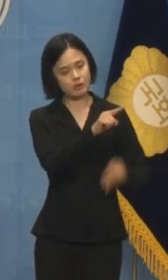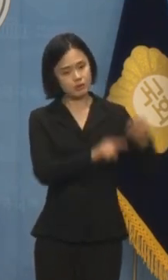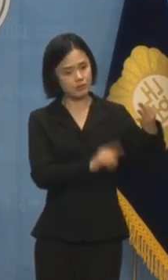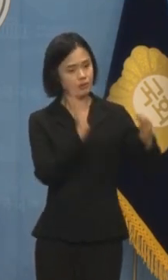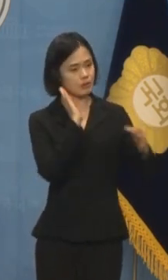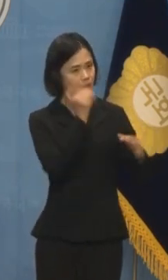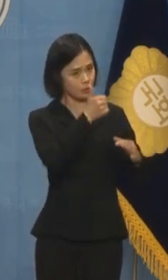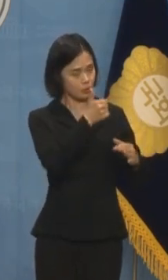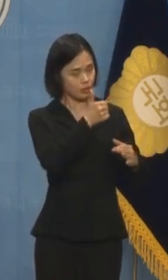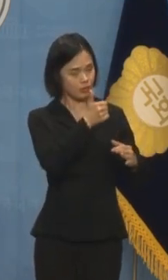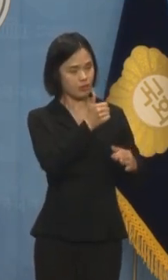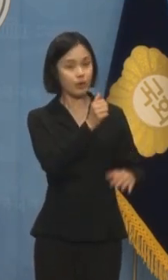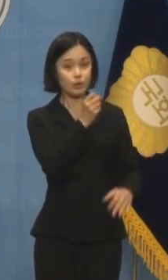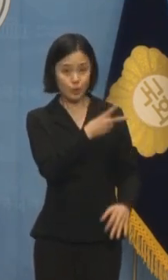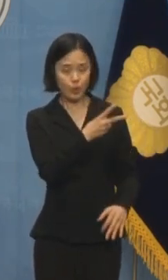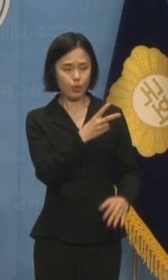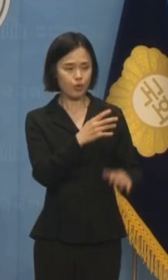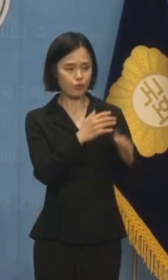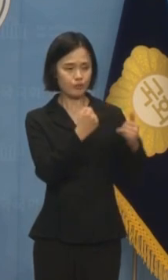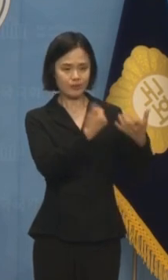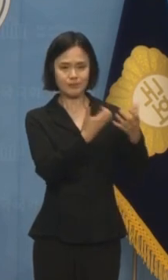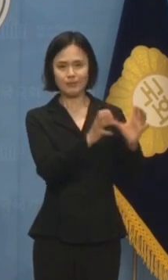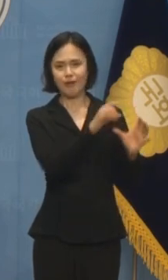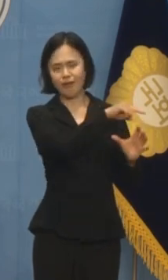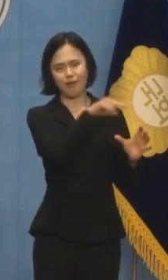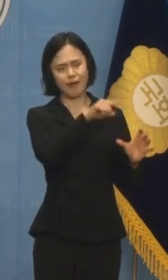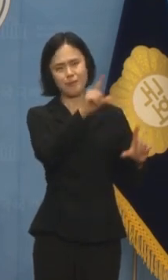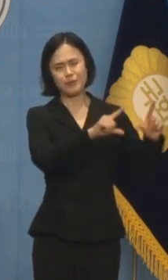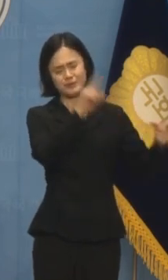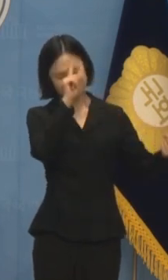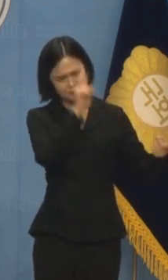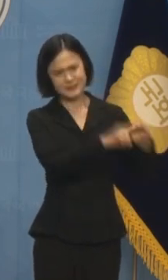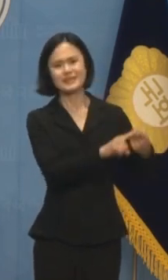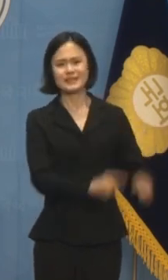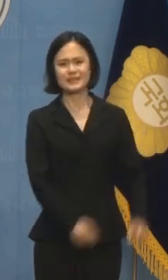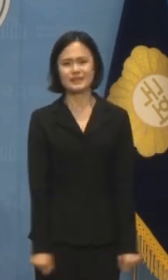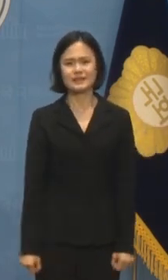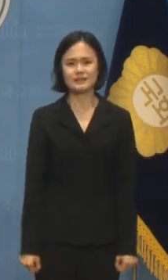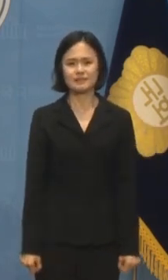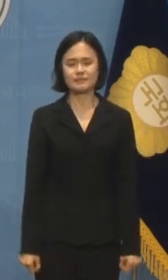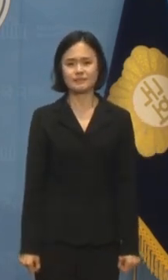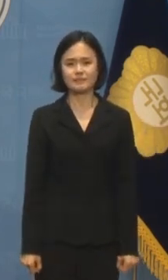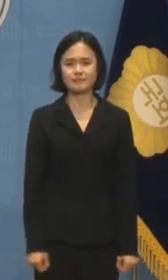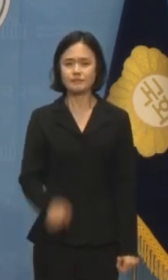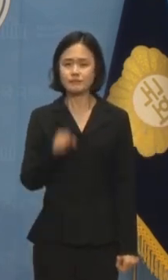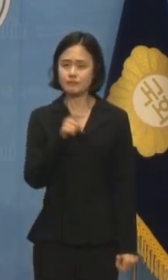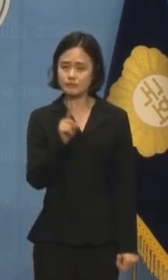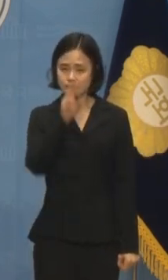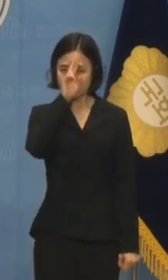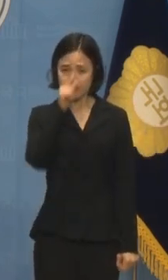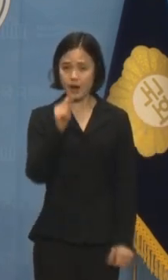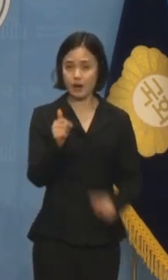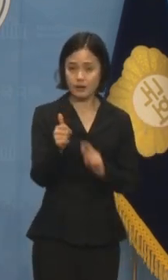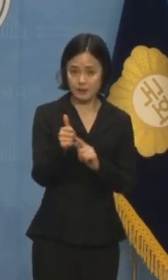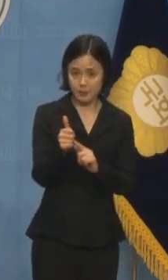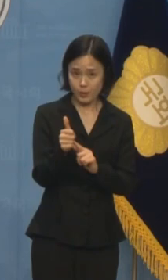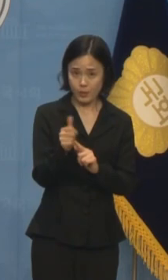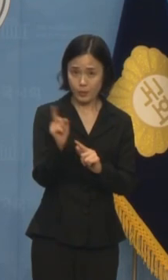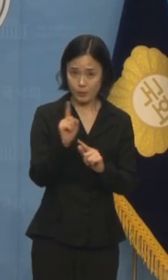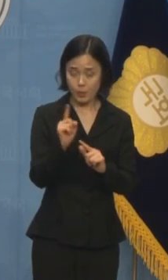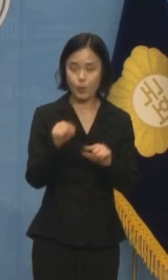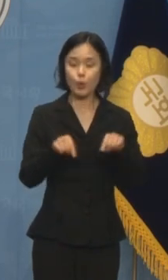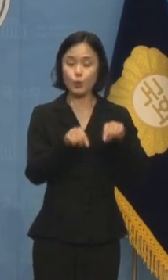특히 박정훈 의원은 이재명 대표의 위증교사 혐의를 입증할 녹취록을